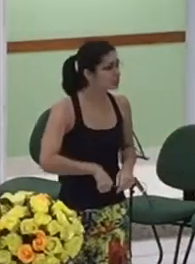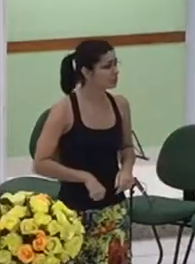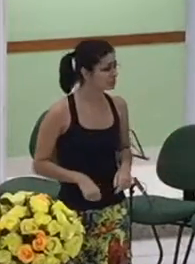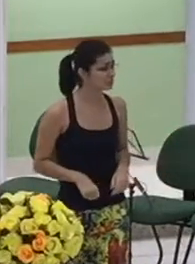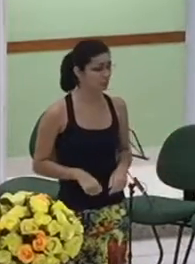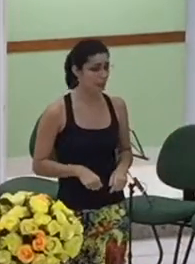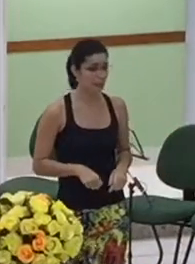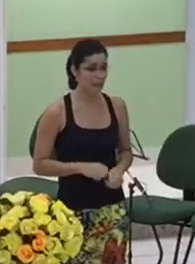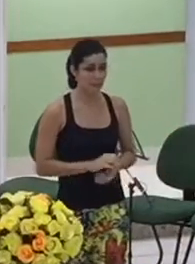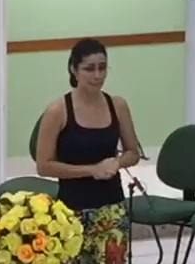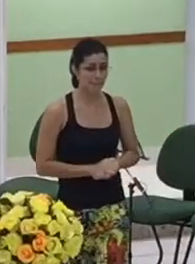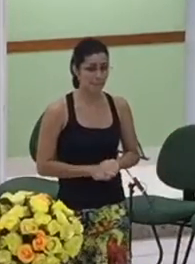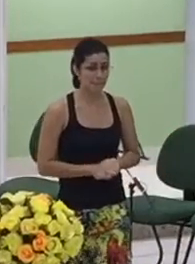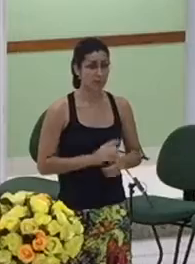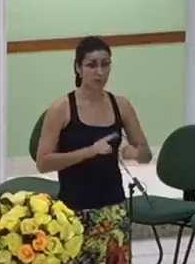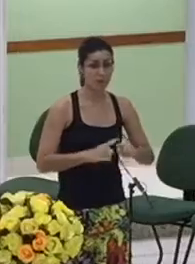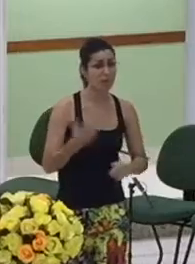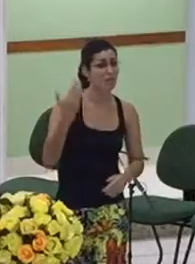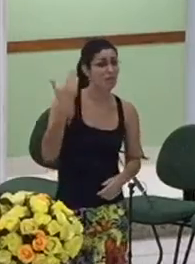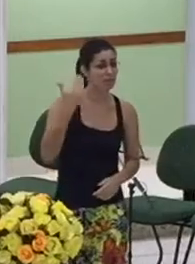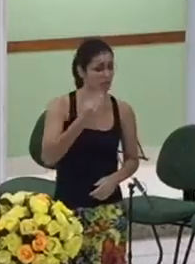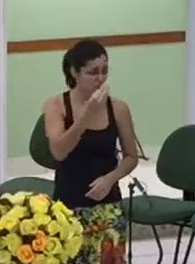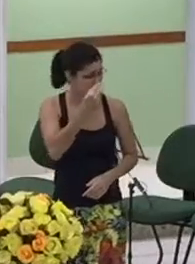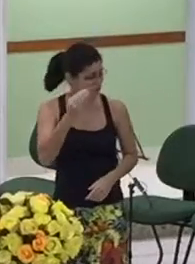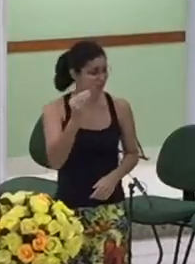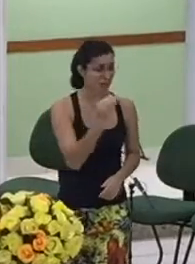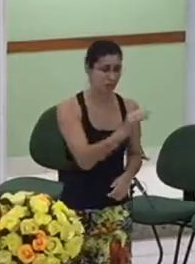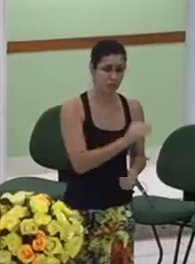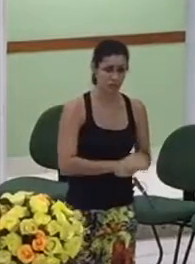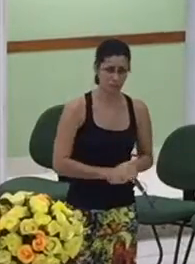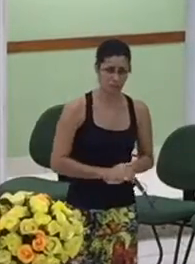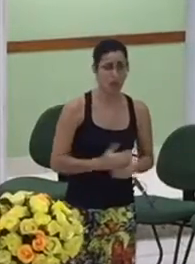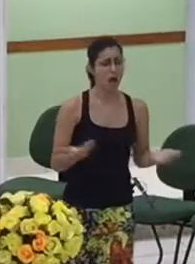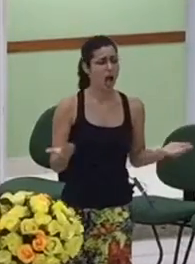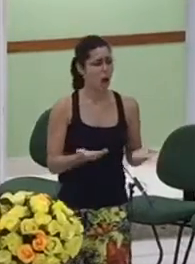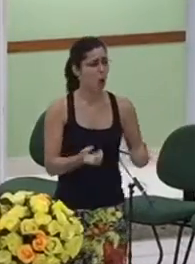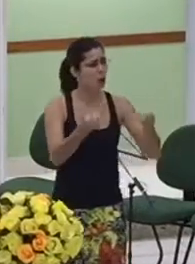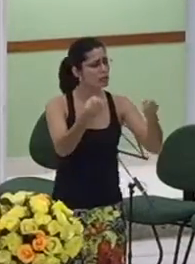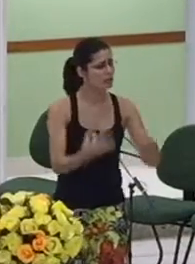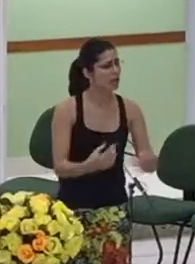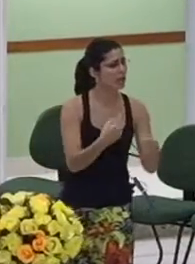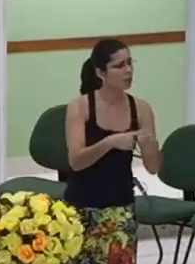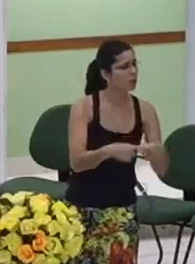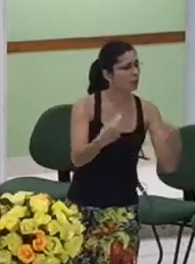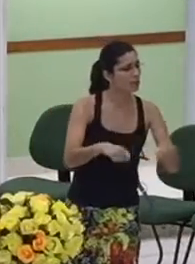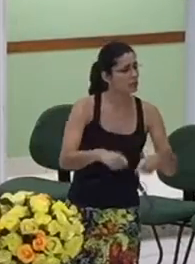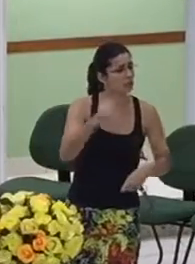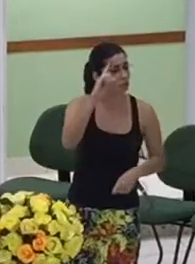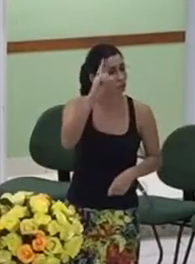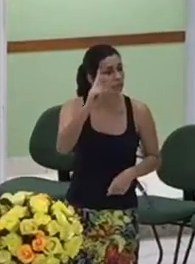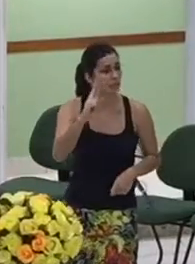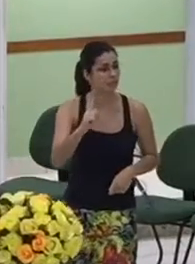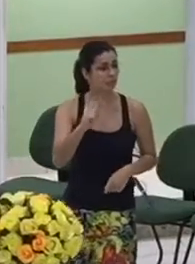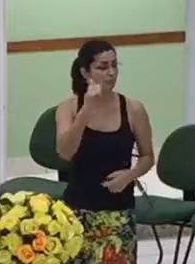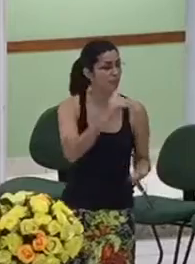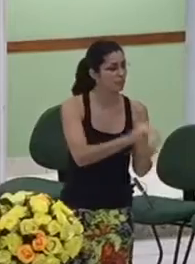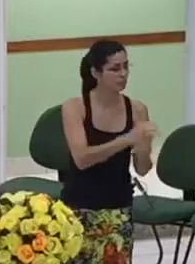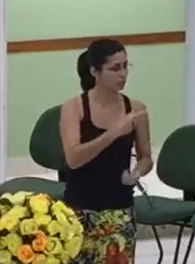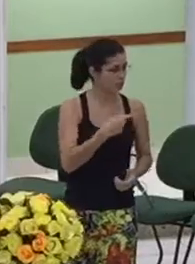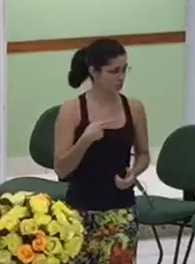e por que precisamos de um dia da esposa do pastor primeiro porque já tem um dia do pastor nesse nós